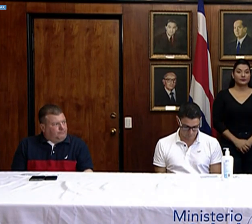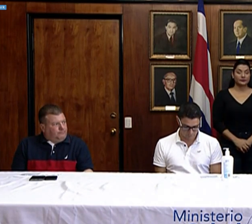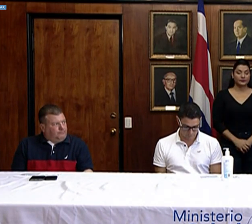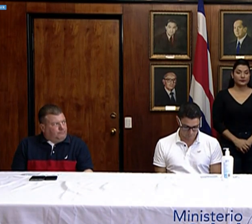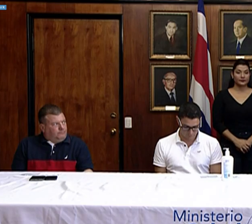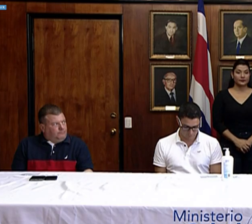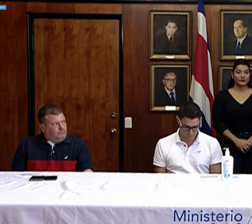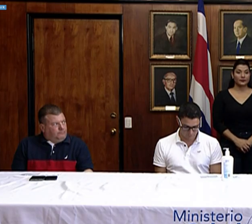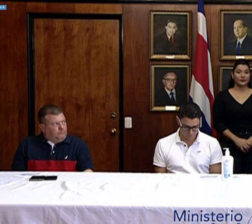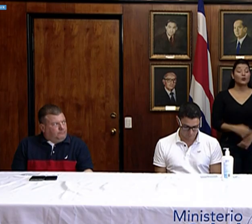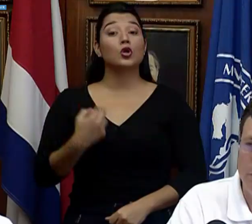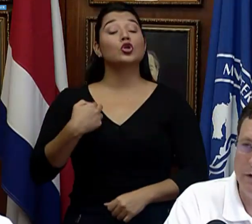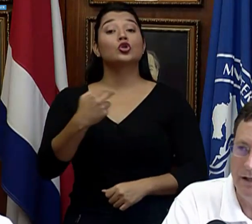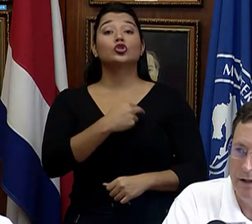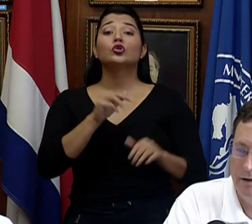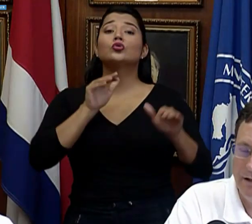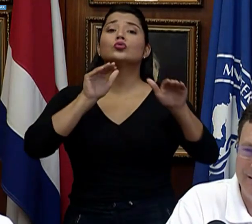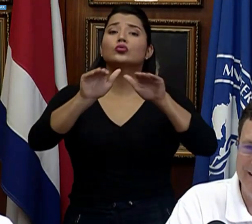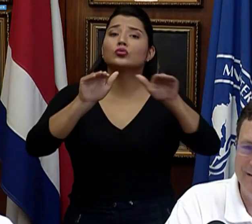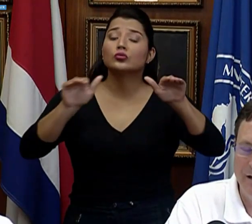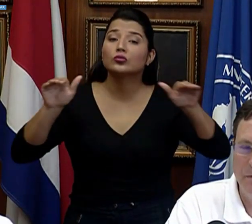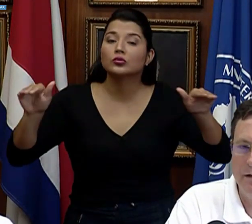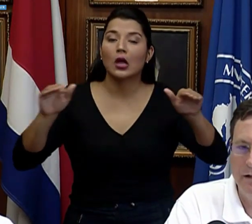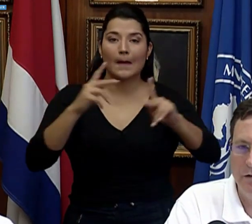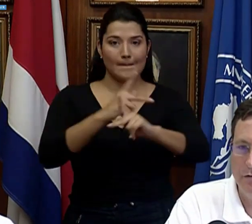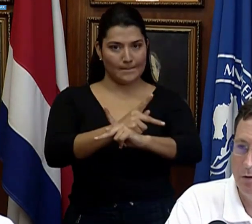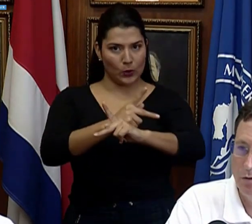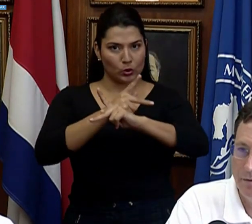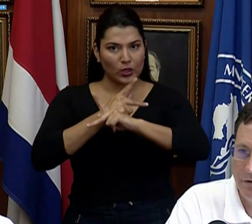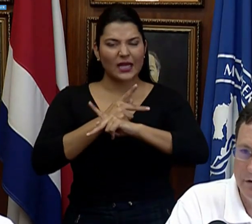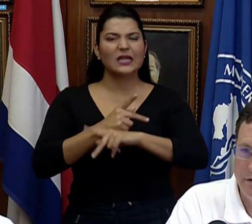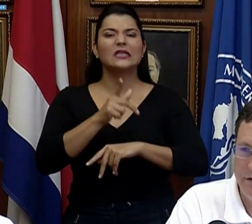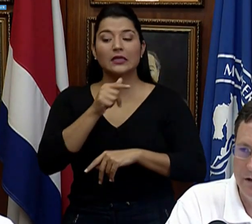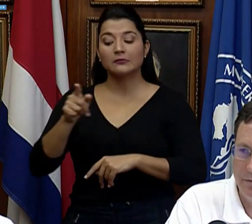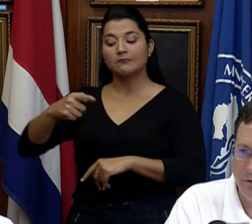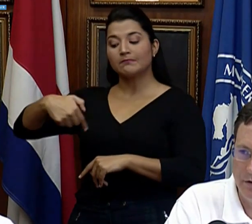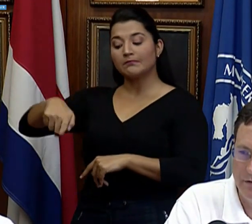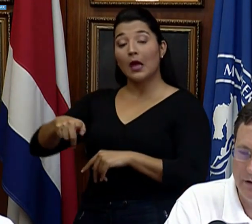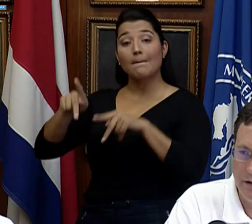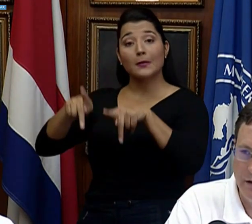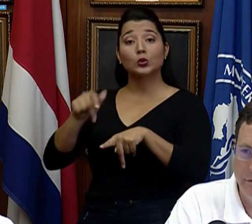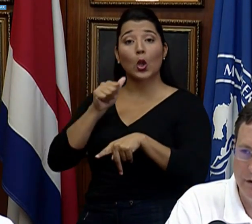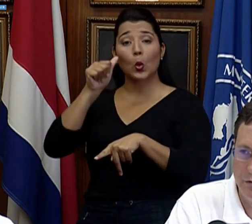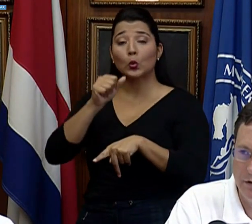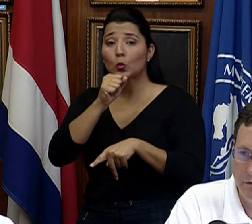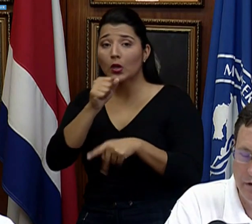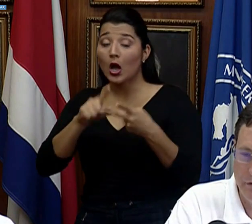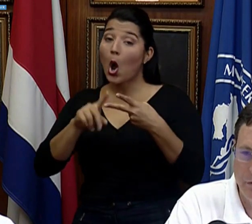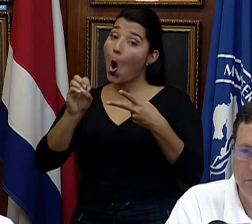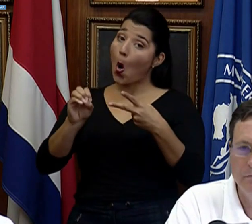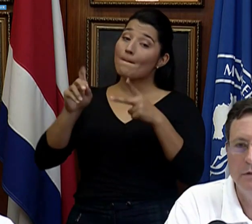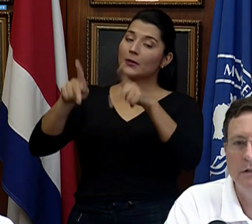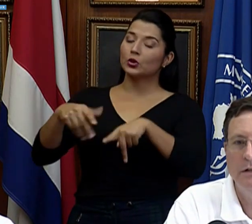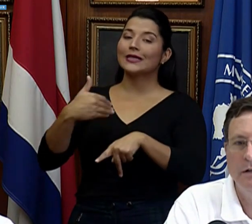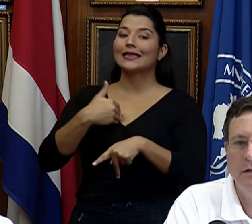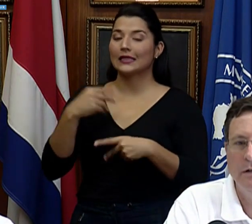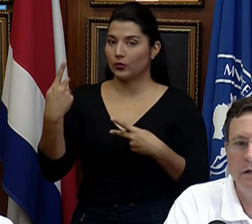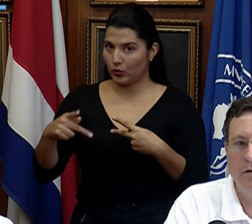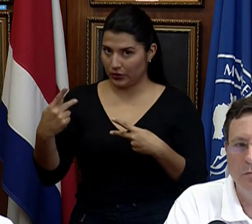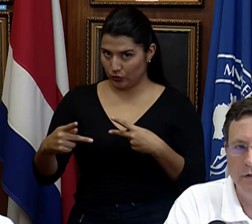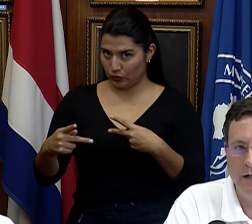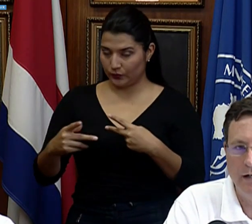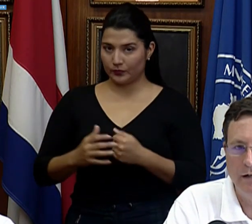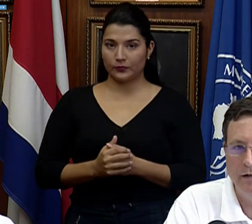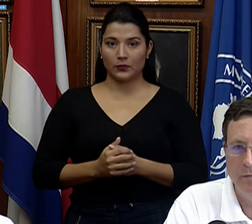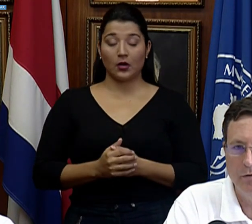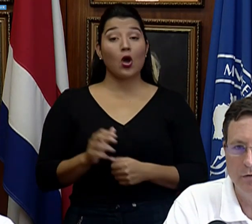el llamado es a proteger esencialmente a los adultos mayores y las personas que tienen factores de riesgo, que